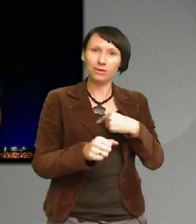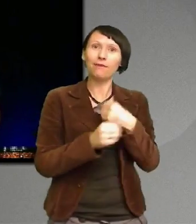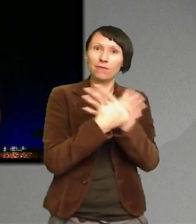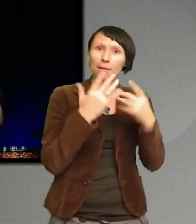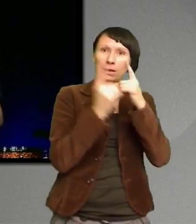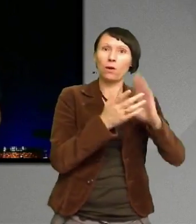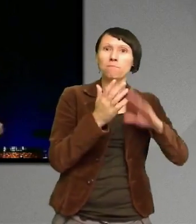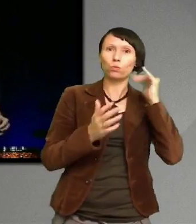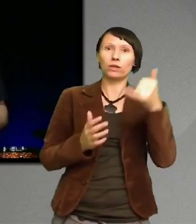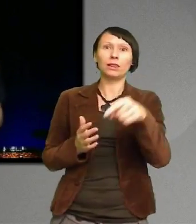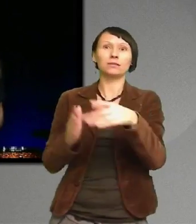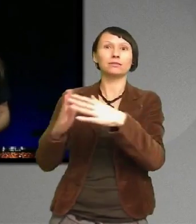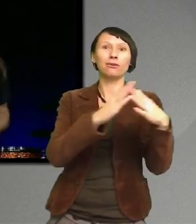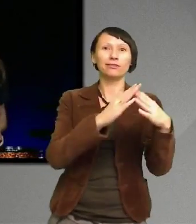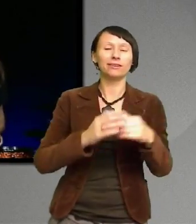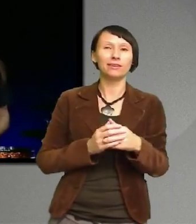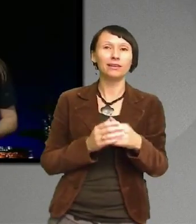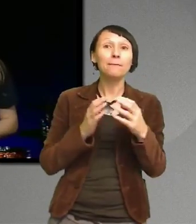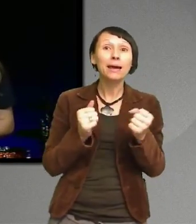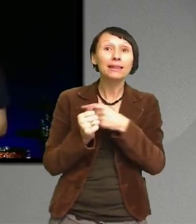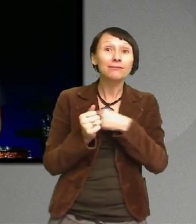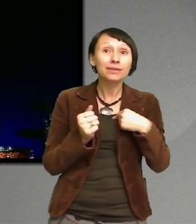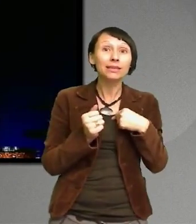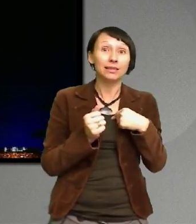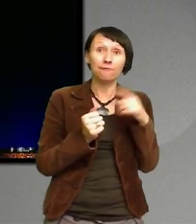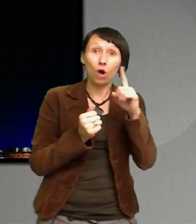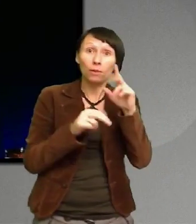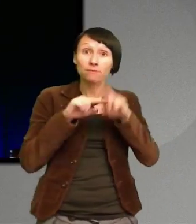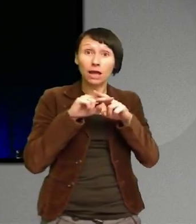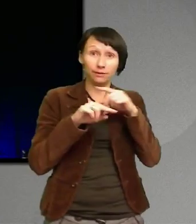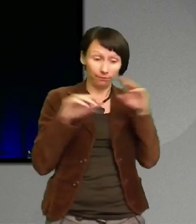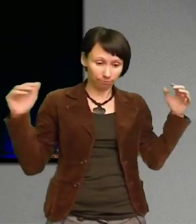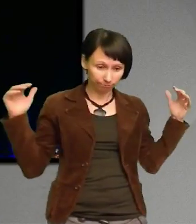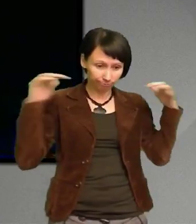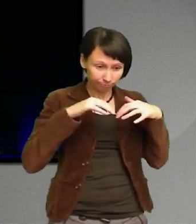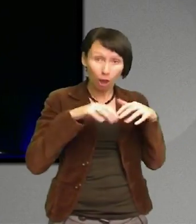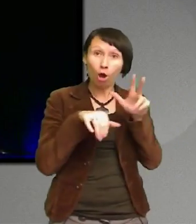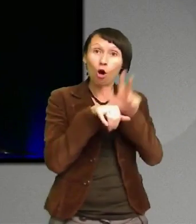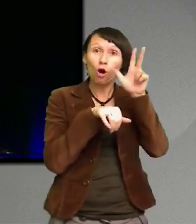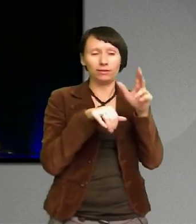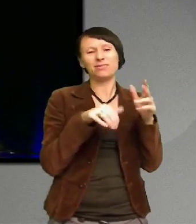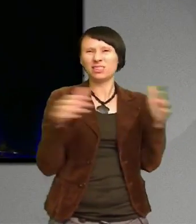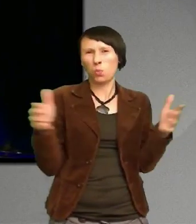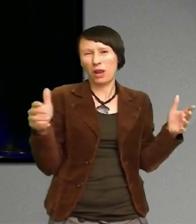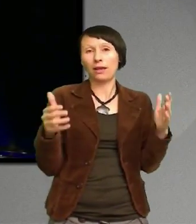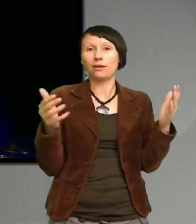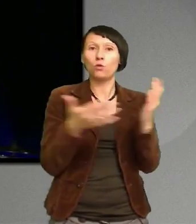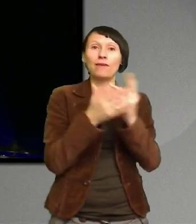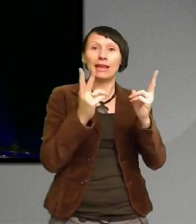Men vi befann oss på 18 fotbollsplaner Det är lite svårt att förstå hur stort egentligen är Men om jag